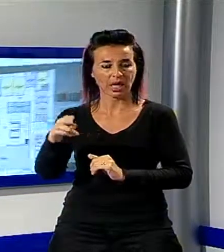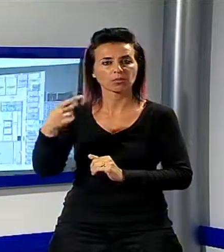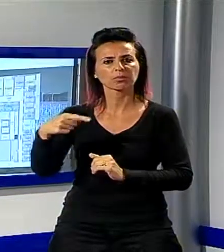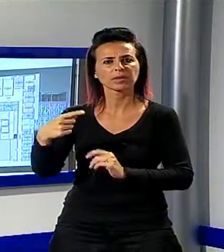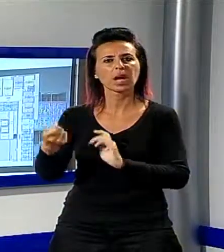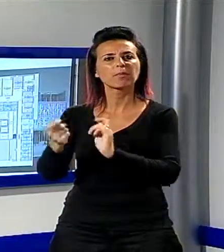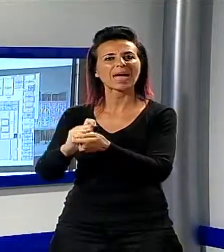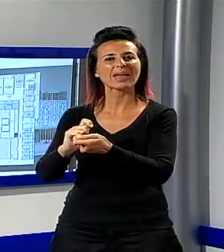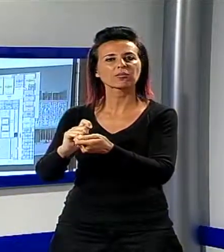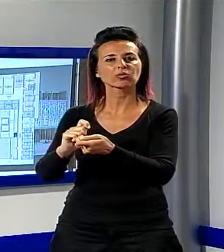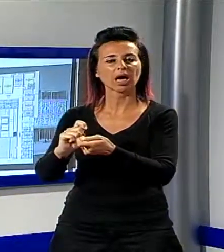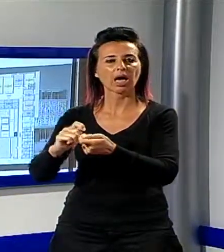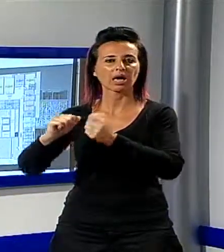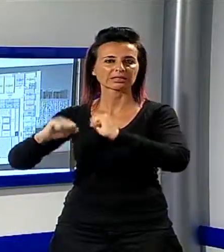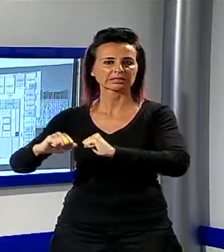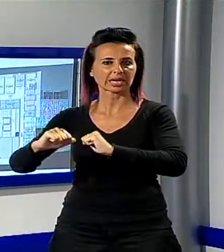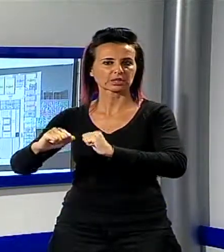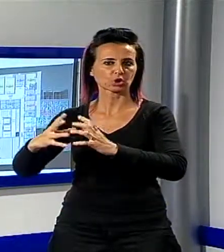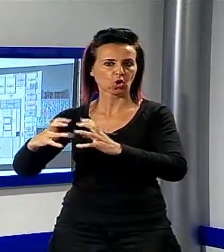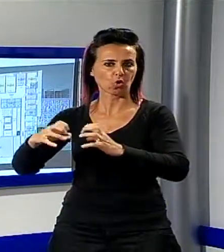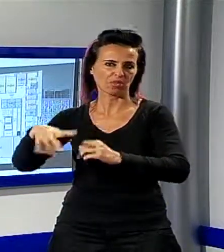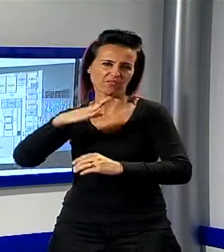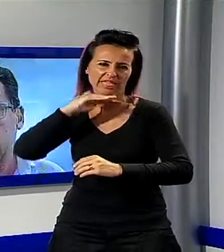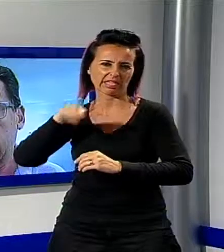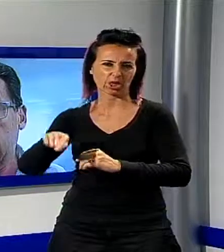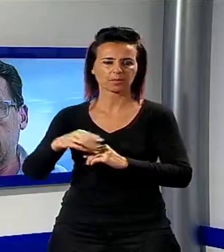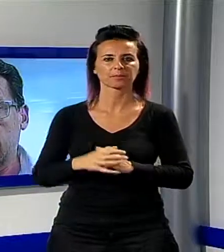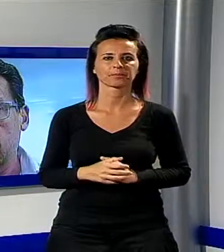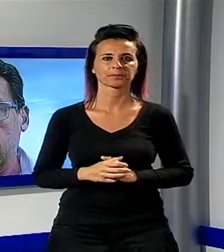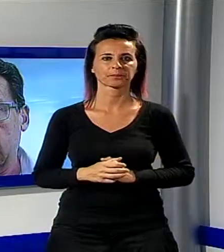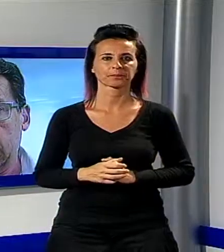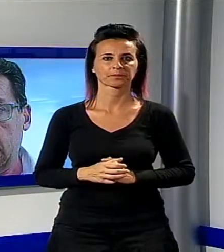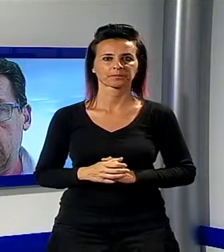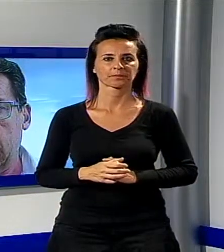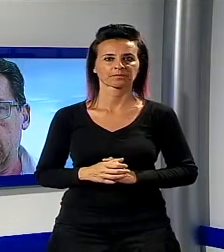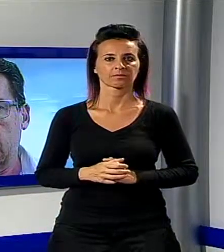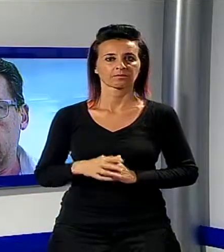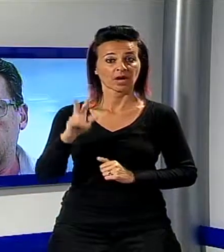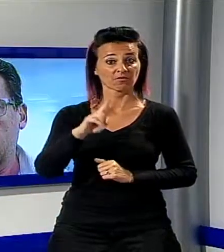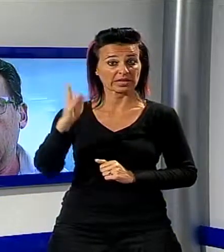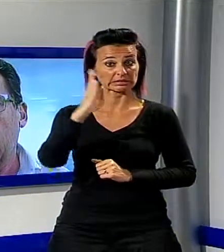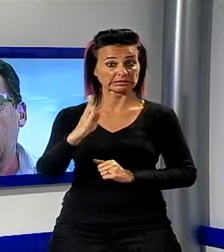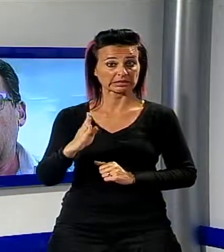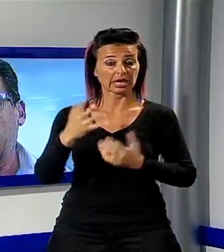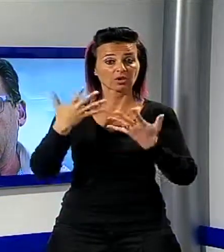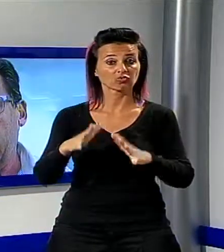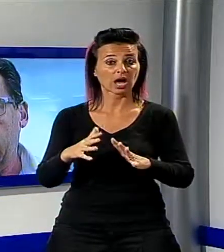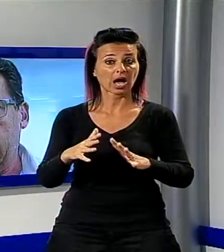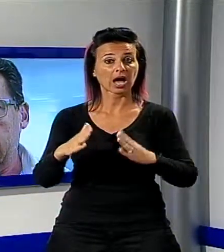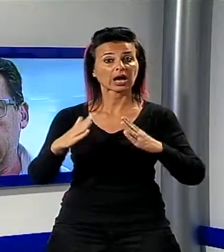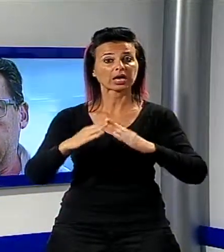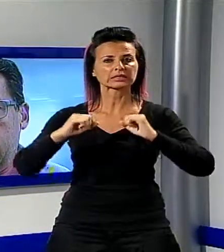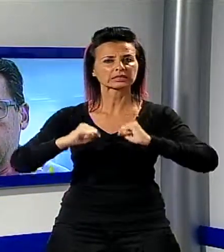permuta dell'attuale distretto sanitario. Nella Versilia ci sono già sei case della salute, però